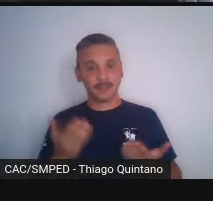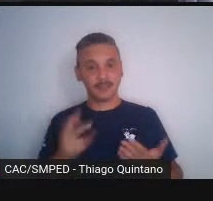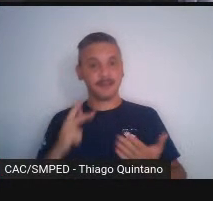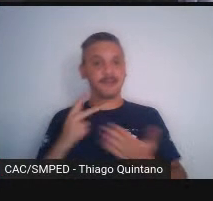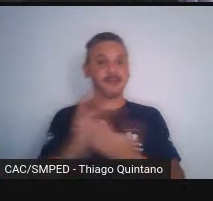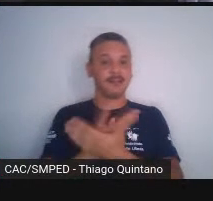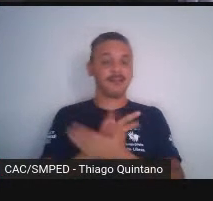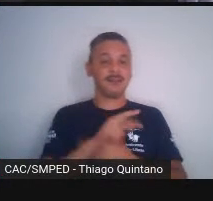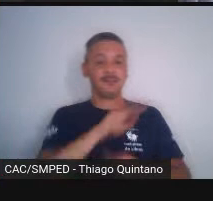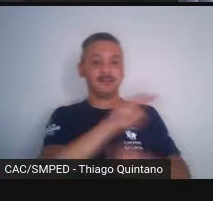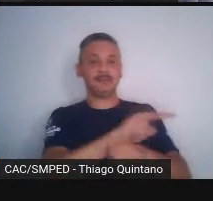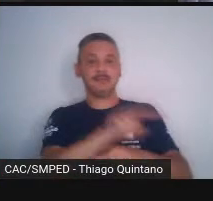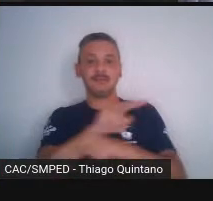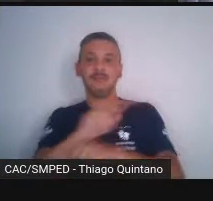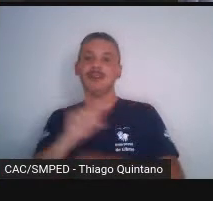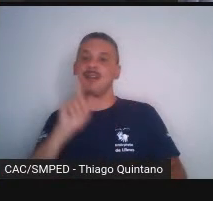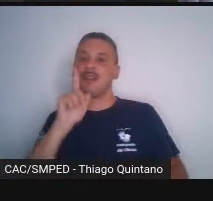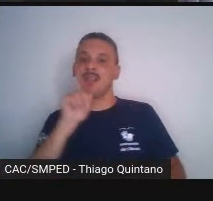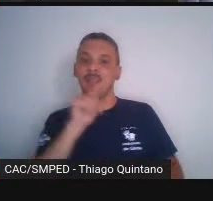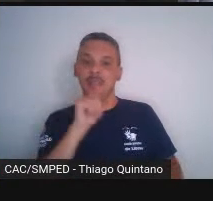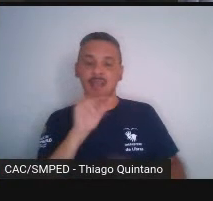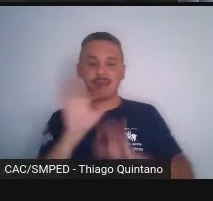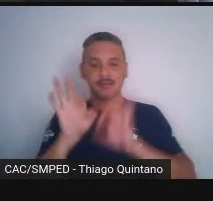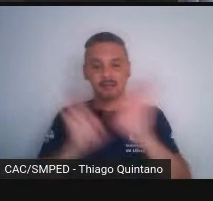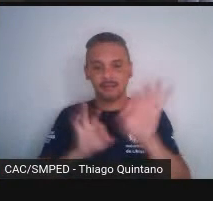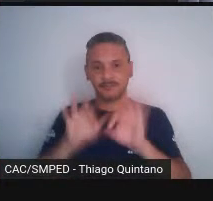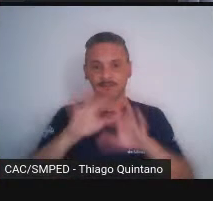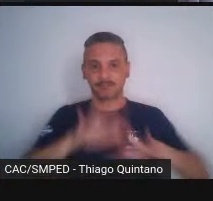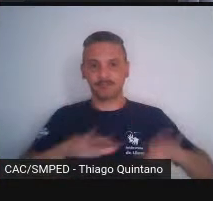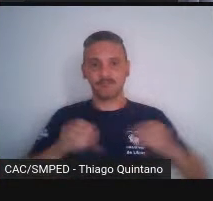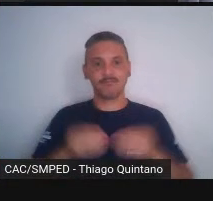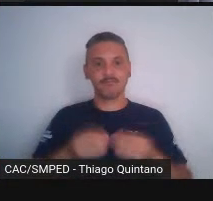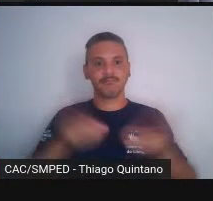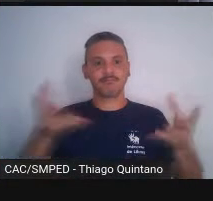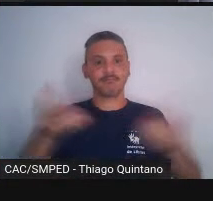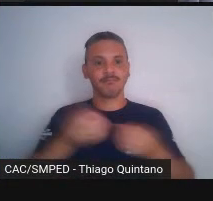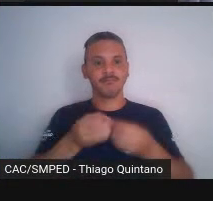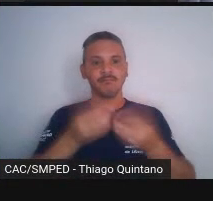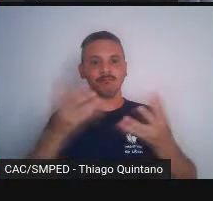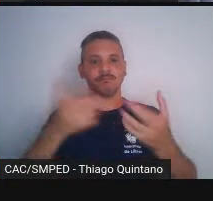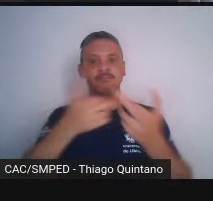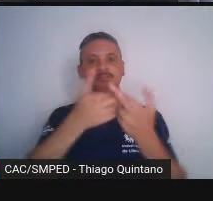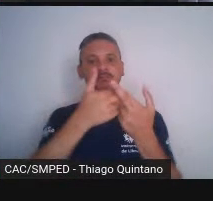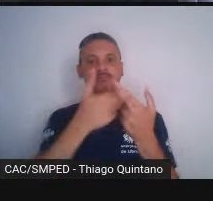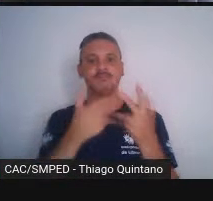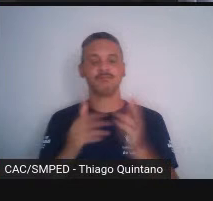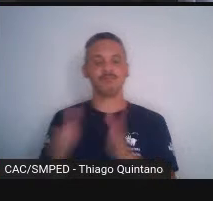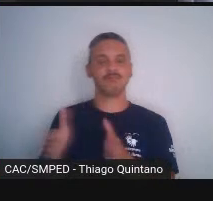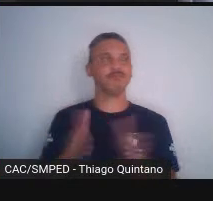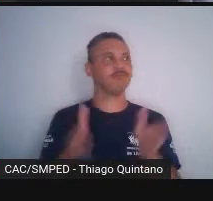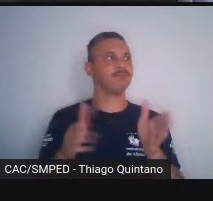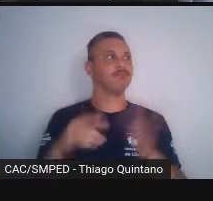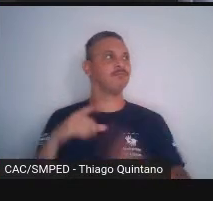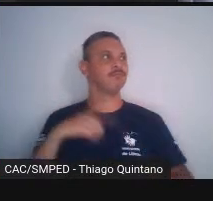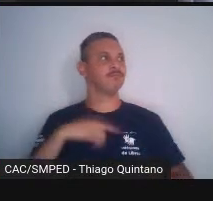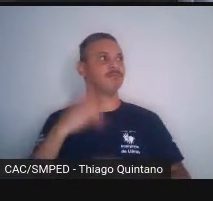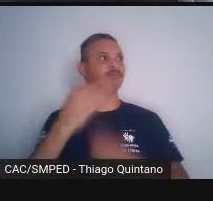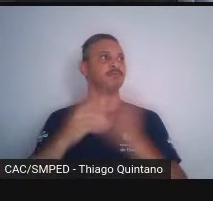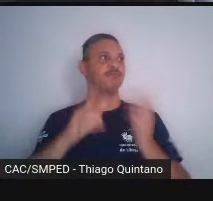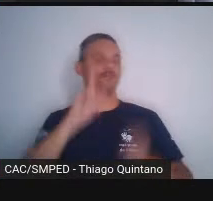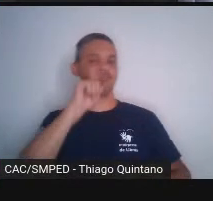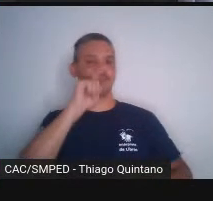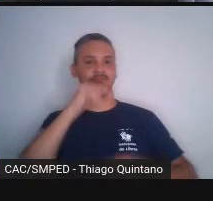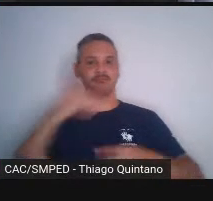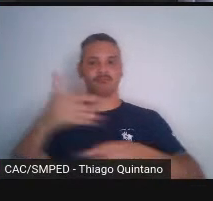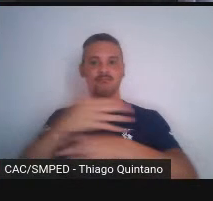proteger as águas que são fornecedoras, fontes de mananciais que fornecem água para a cidade,